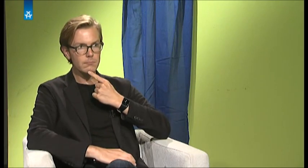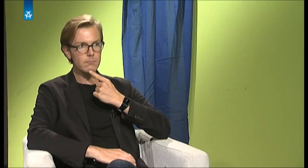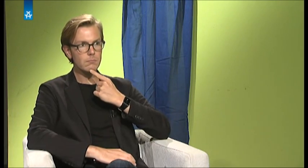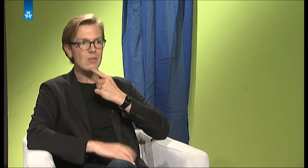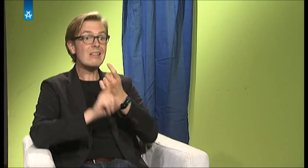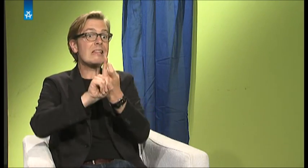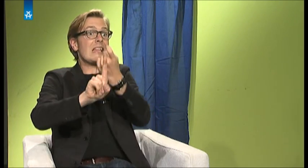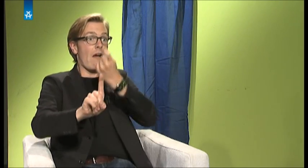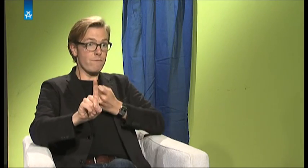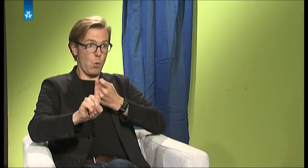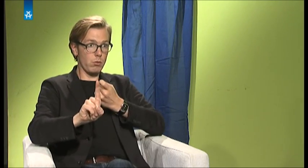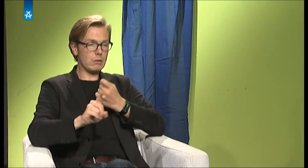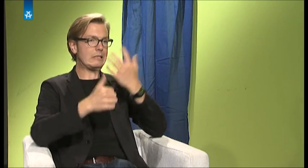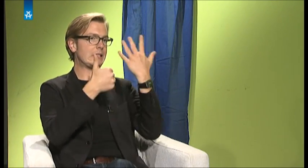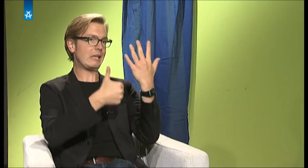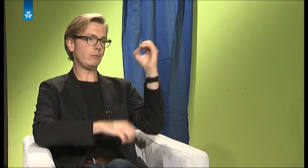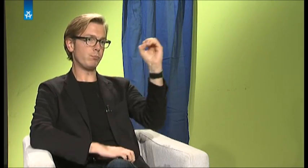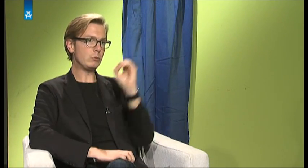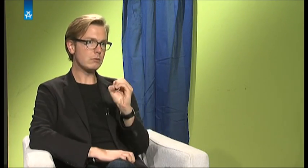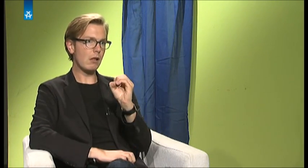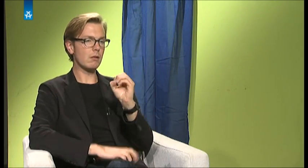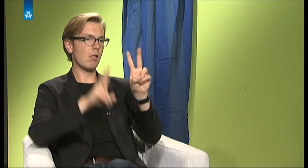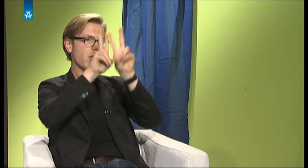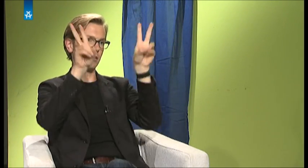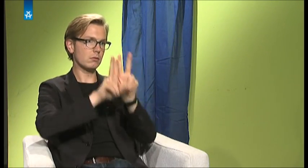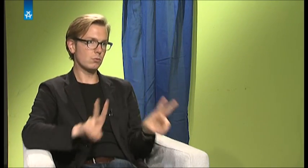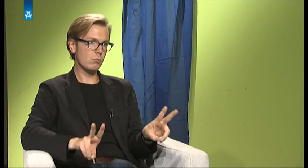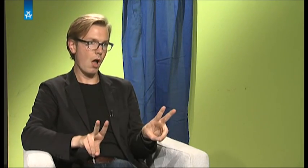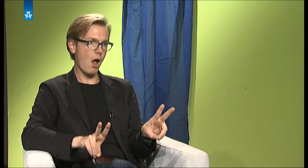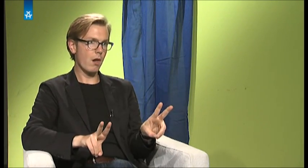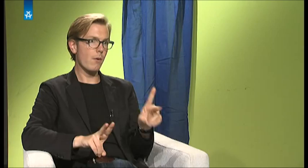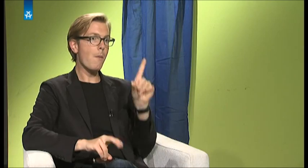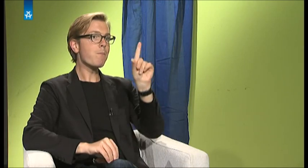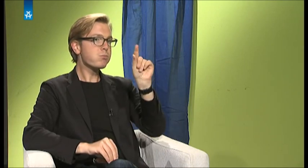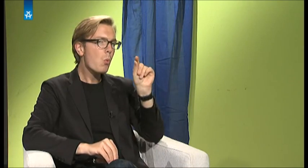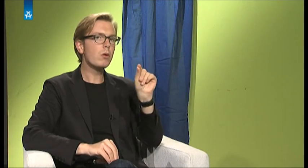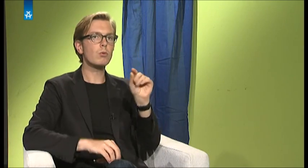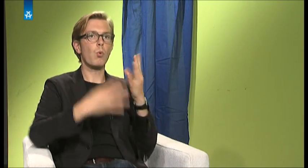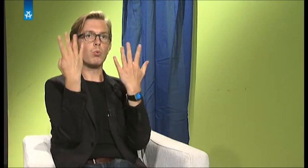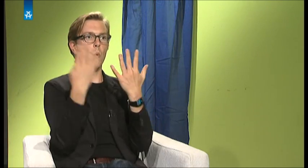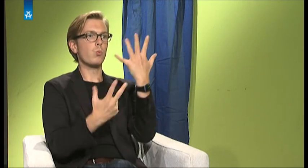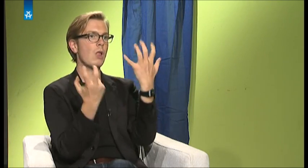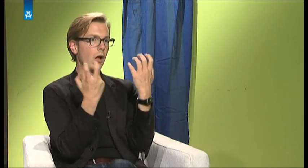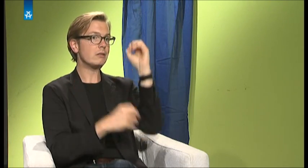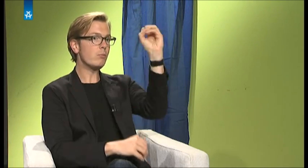Taube-Studierende und davon sind 6 Prozent international. Das heißt, 89 Prozent sind wirklich amerikanische Taube-Studierende.